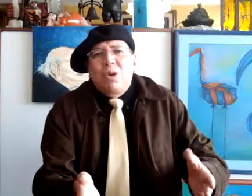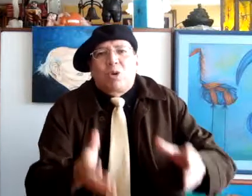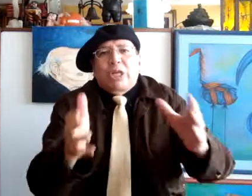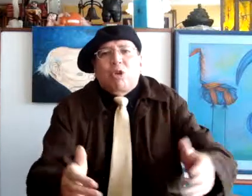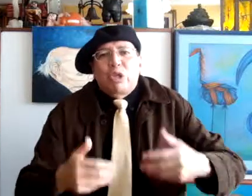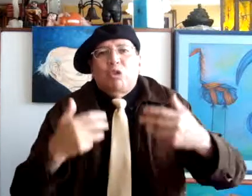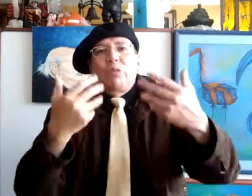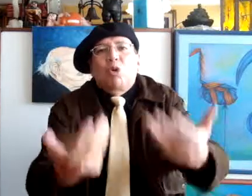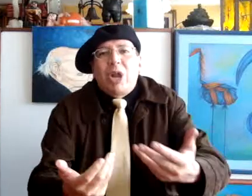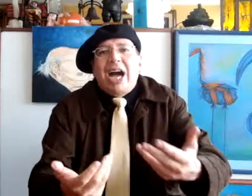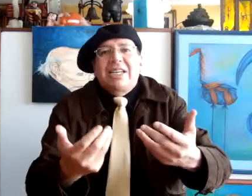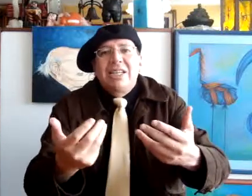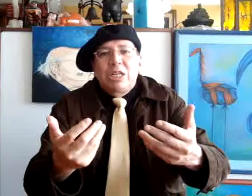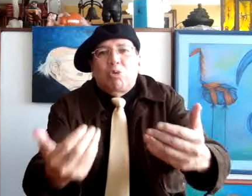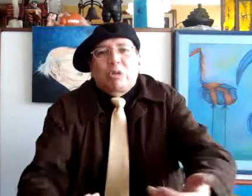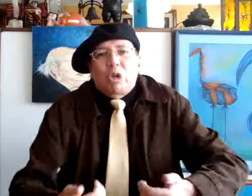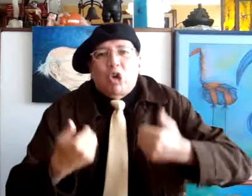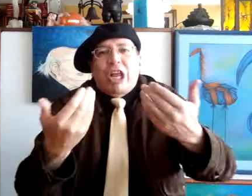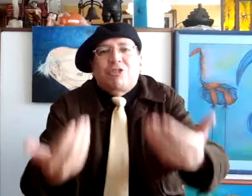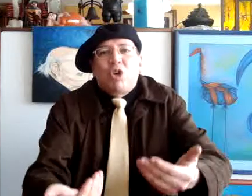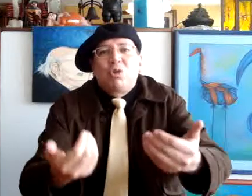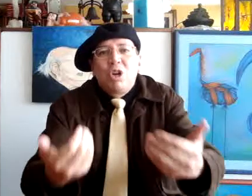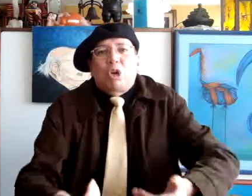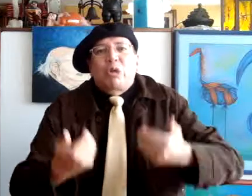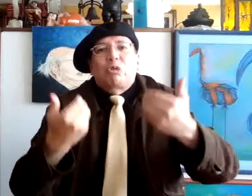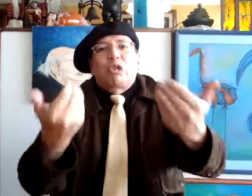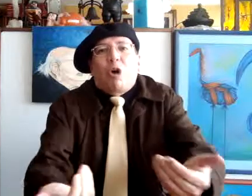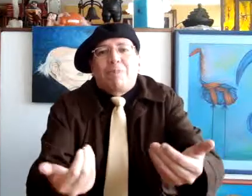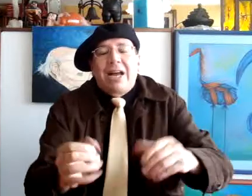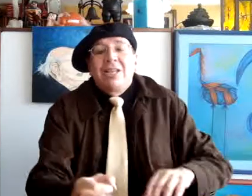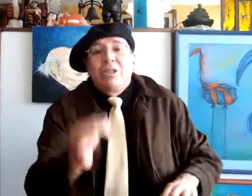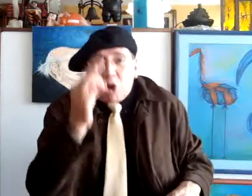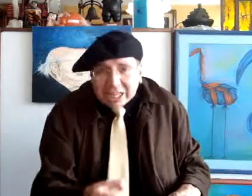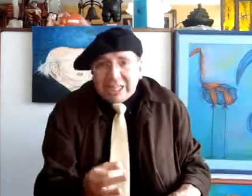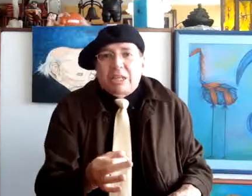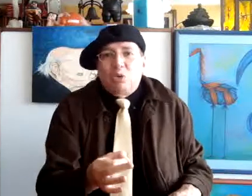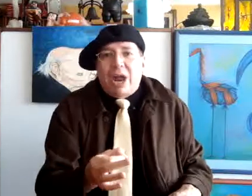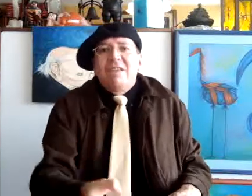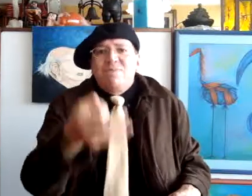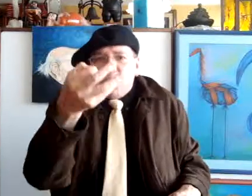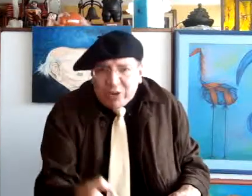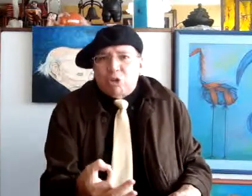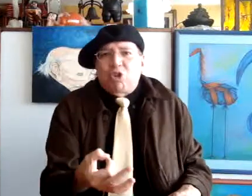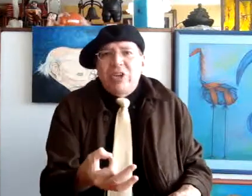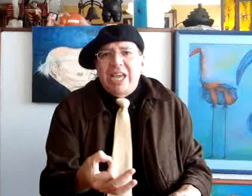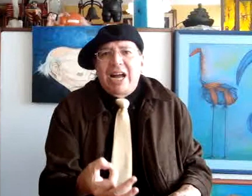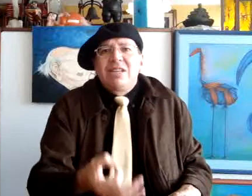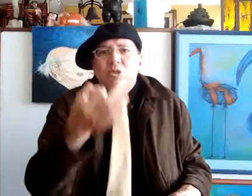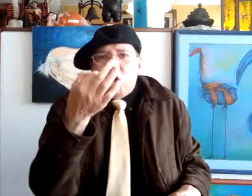porque todo esto es modular, todo esto es clonación, todo esto es copia, no arquitectura, no filosofía, no